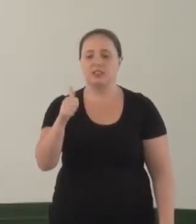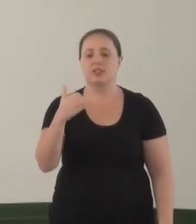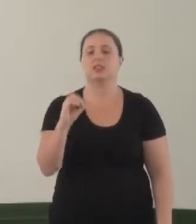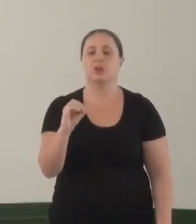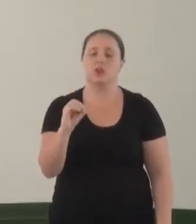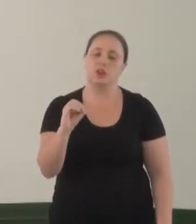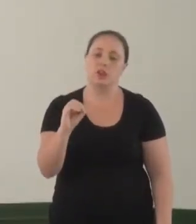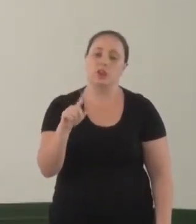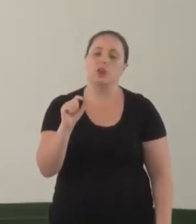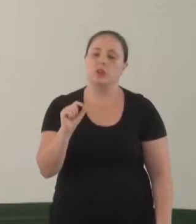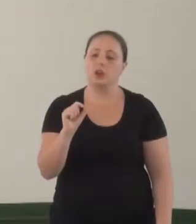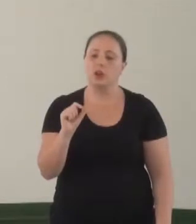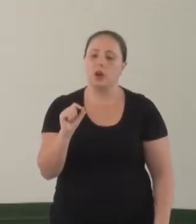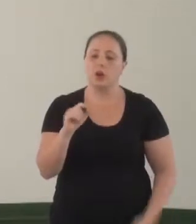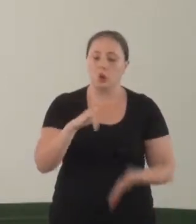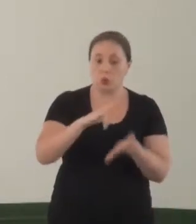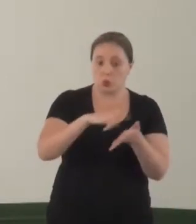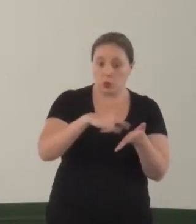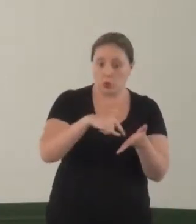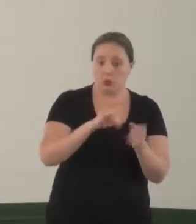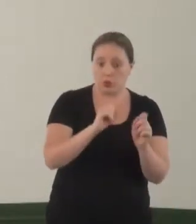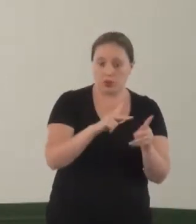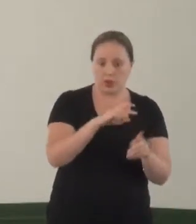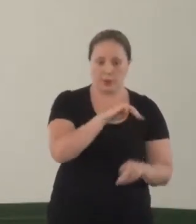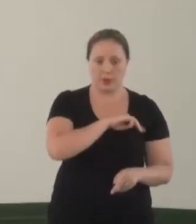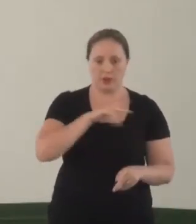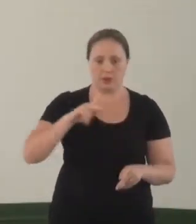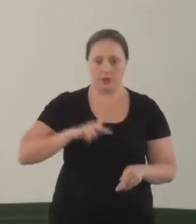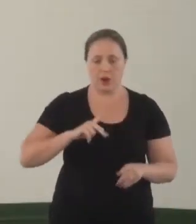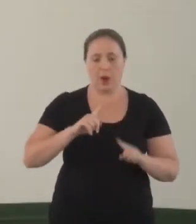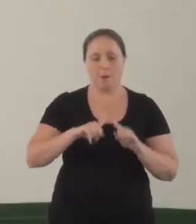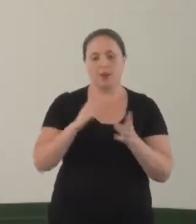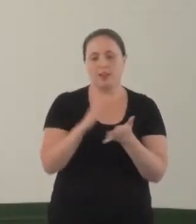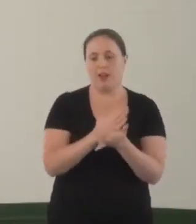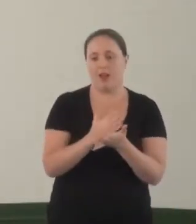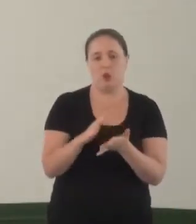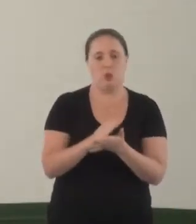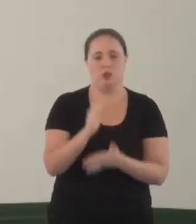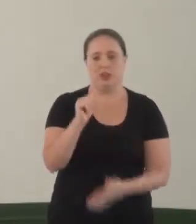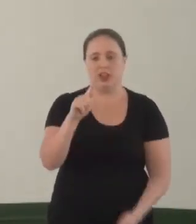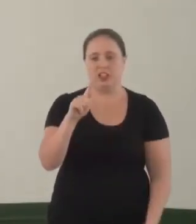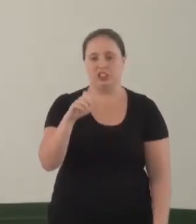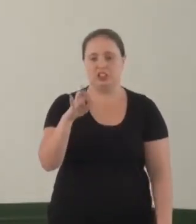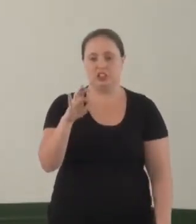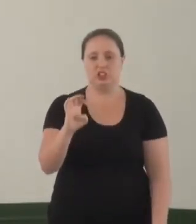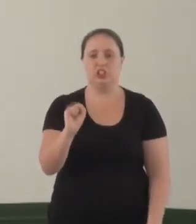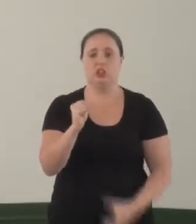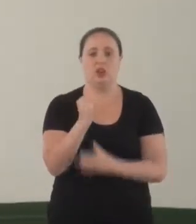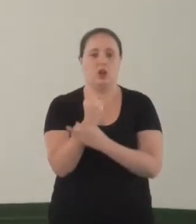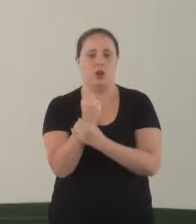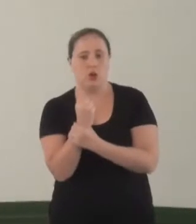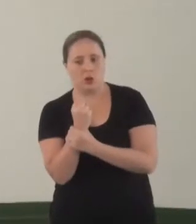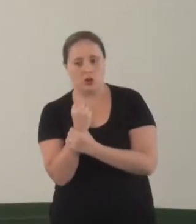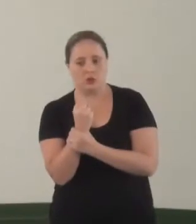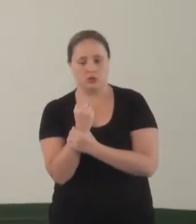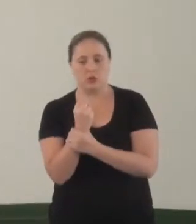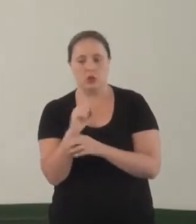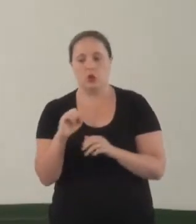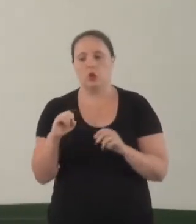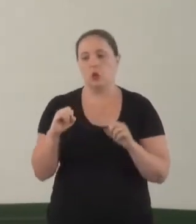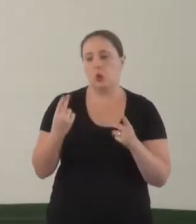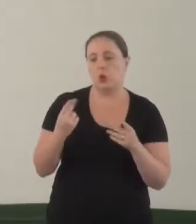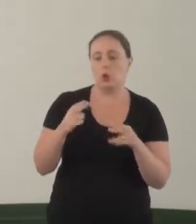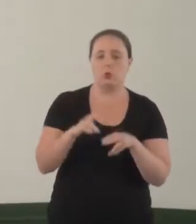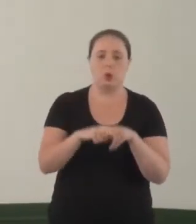Que é retirada essa documentação, muitas vezes, pelo Ministério Público, mas alguns agentes da segurança, ou hora por causa também da